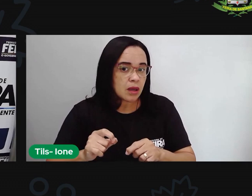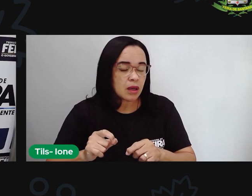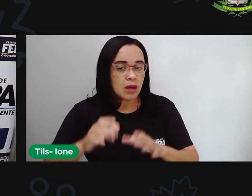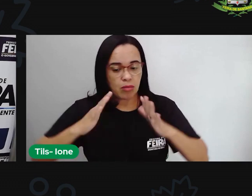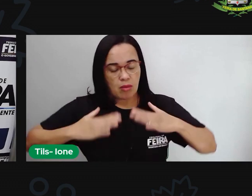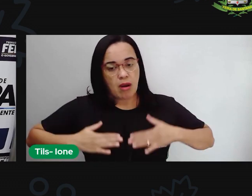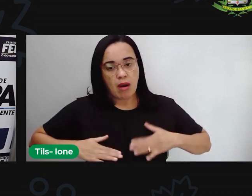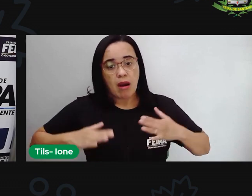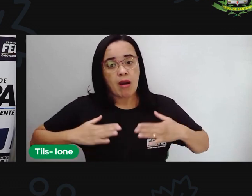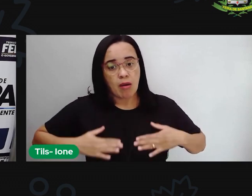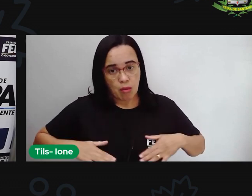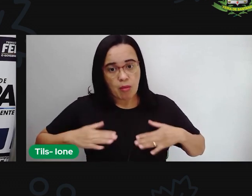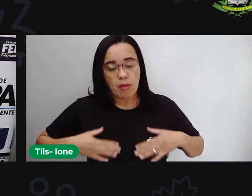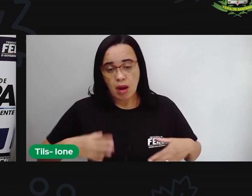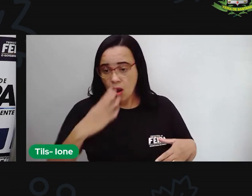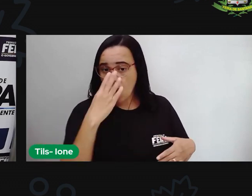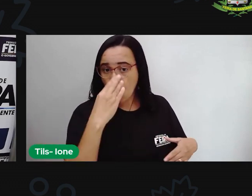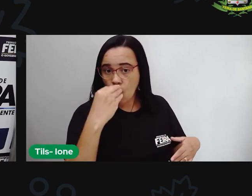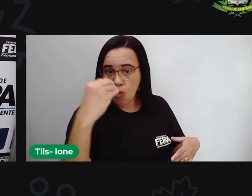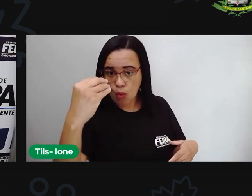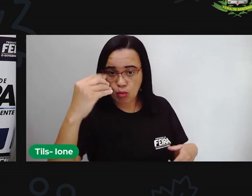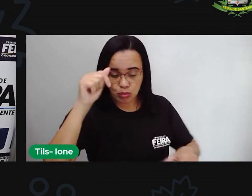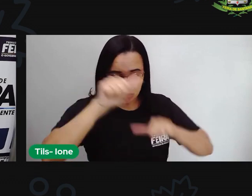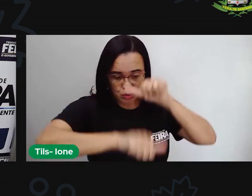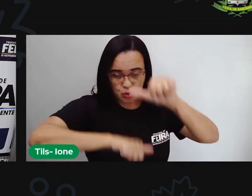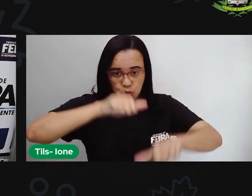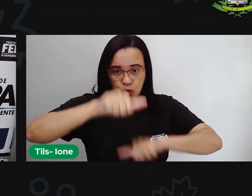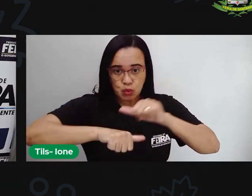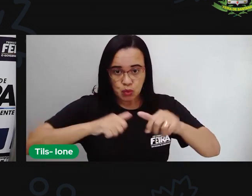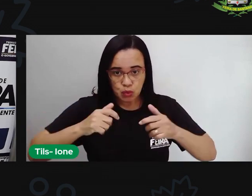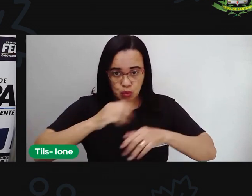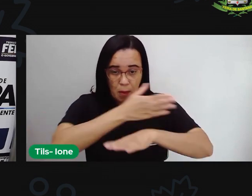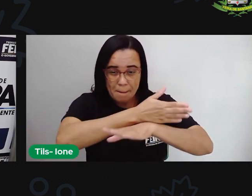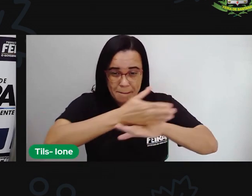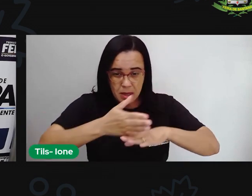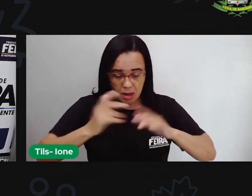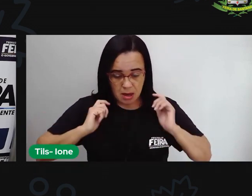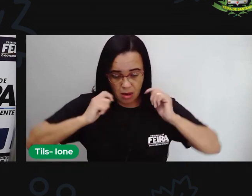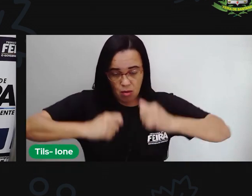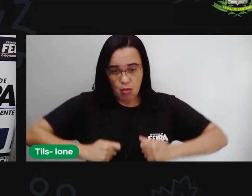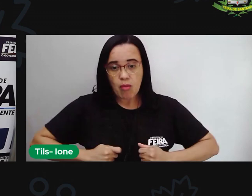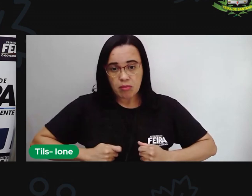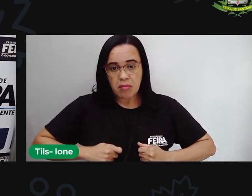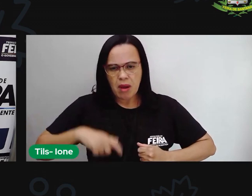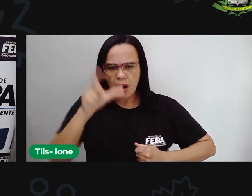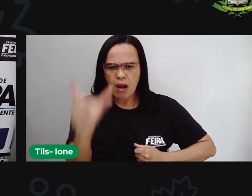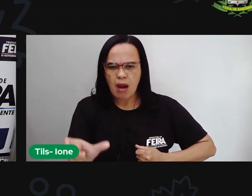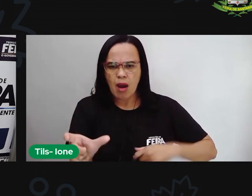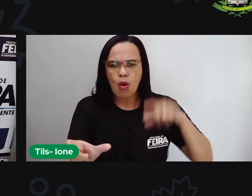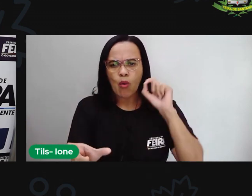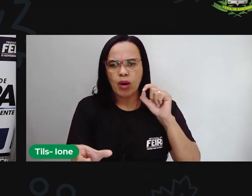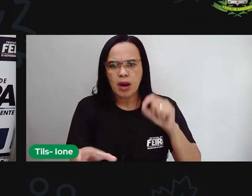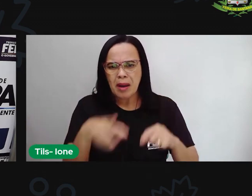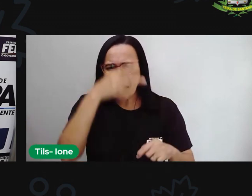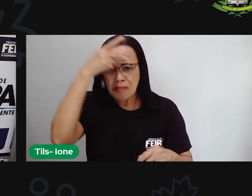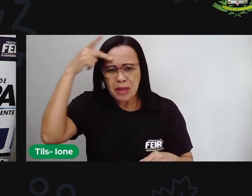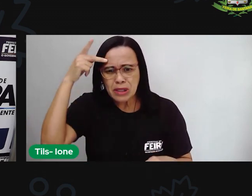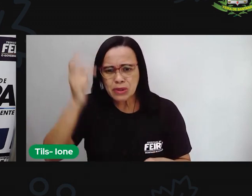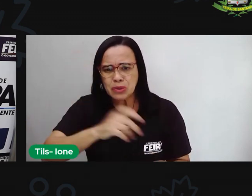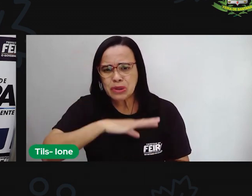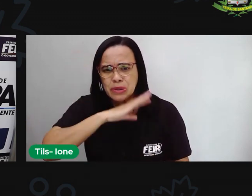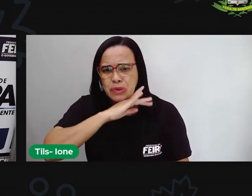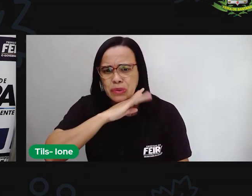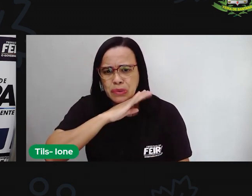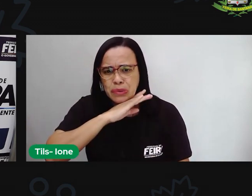Lobo em pele de cordeiro é uma pessoa má que finge ser boazinha para ganhar a confiança dos